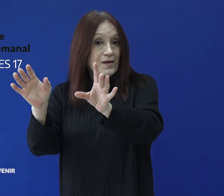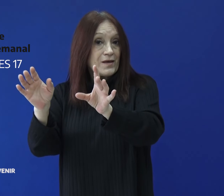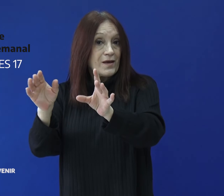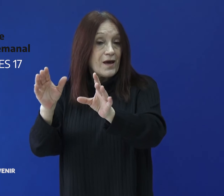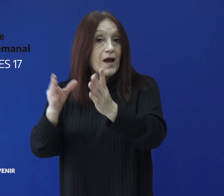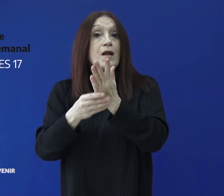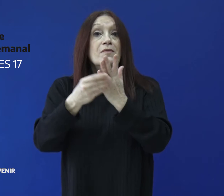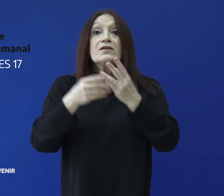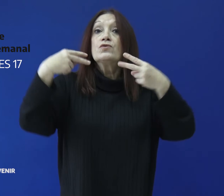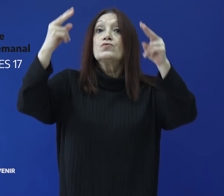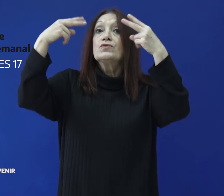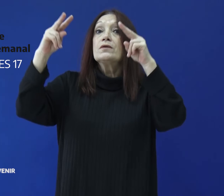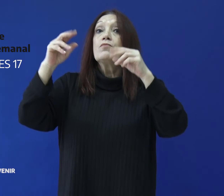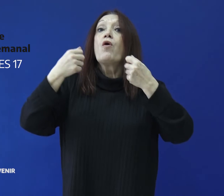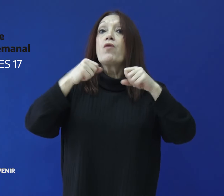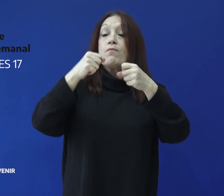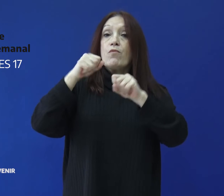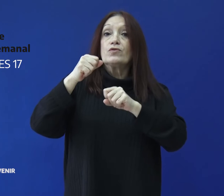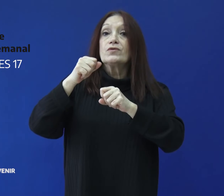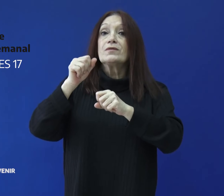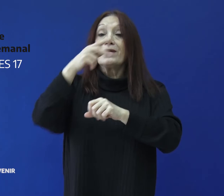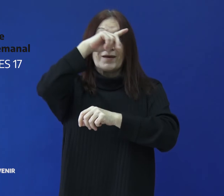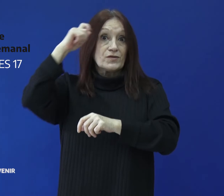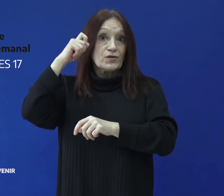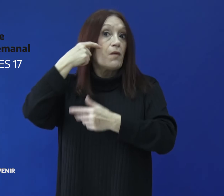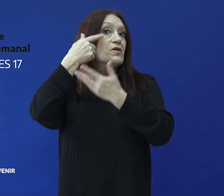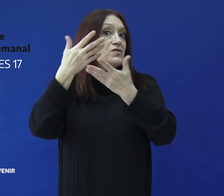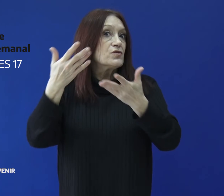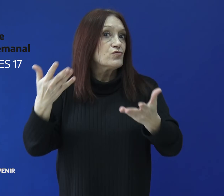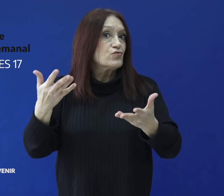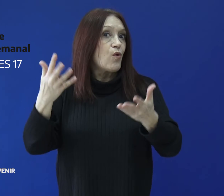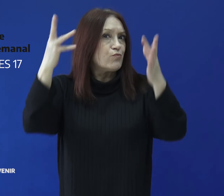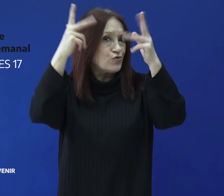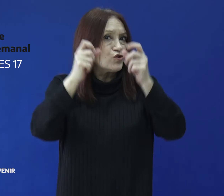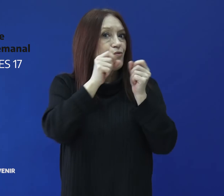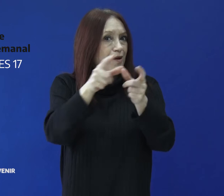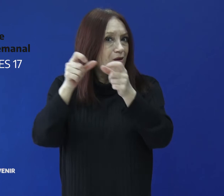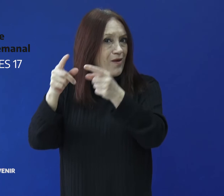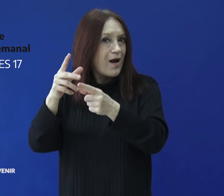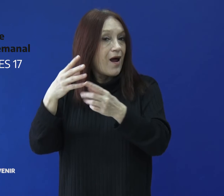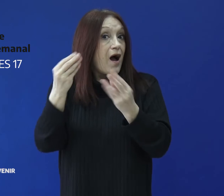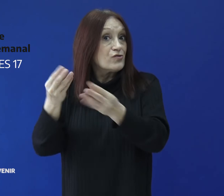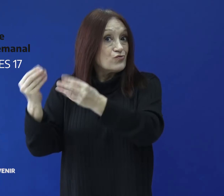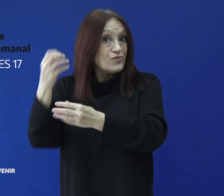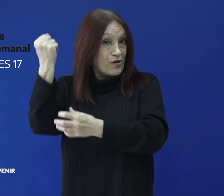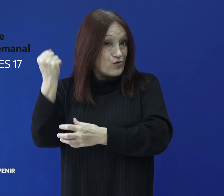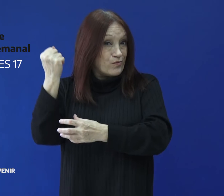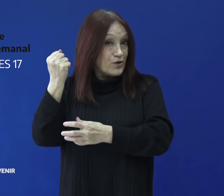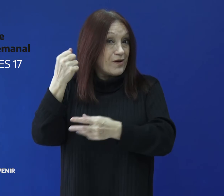Ministerio de Turismo y Deportes de la Nación presentó el Fondo de Auxilio para Prestadores Turísticos, que destinará 100